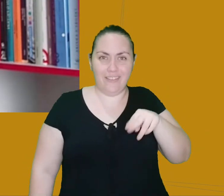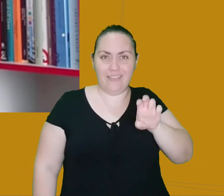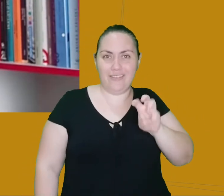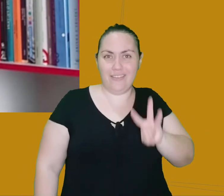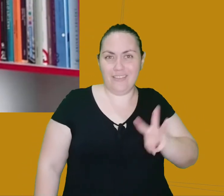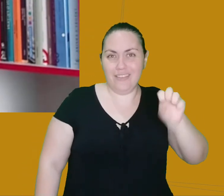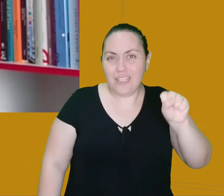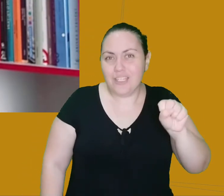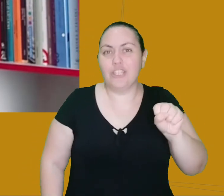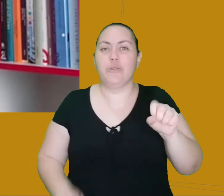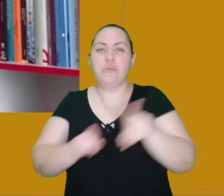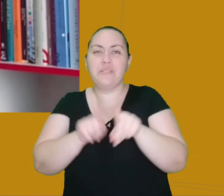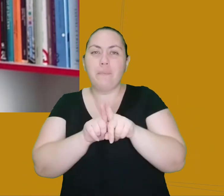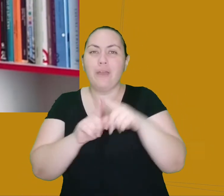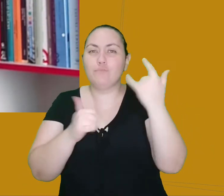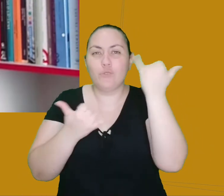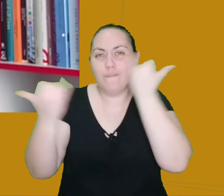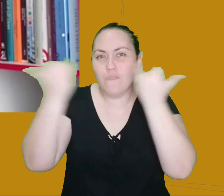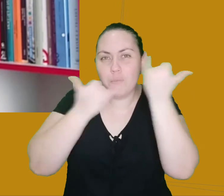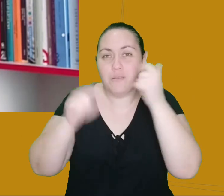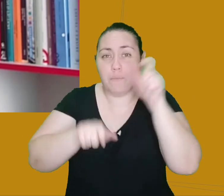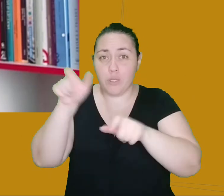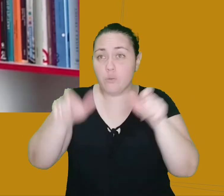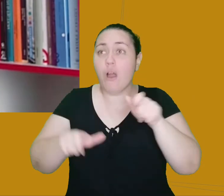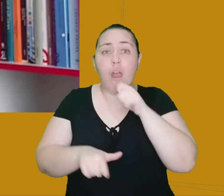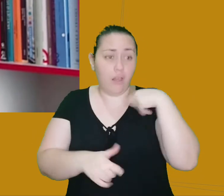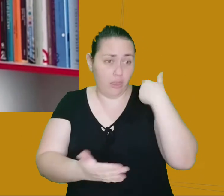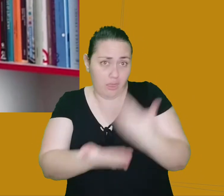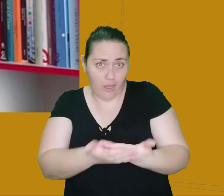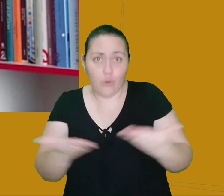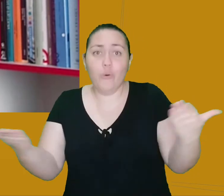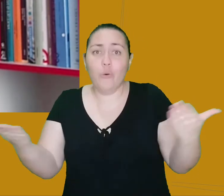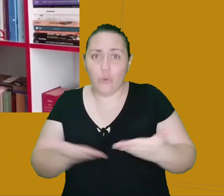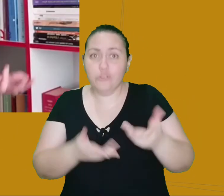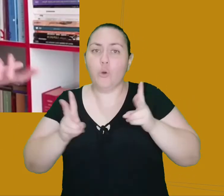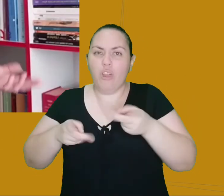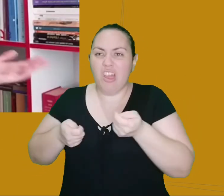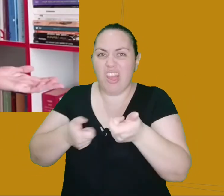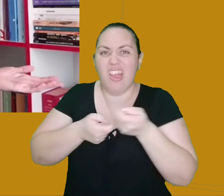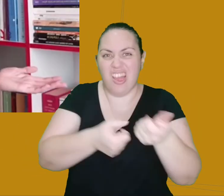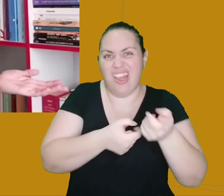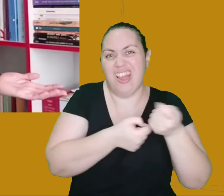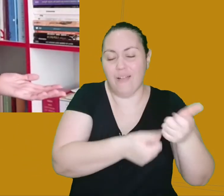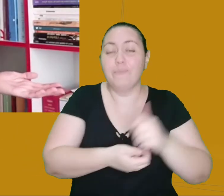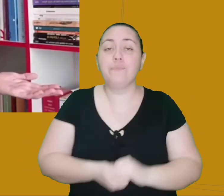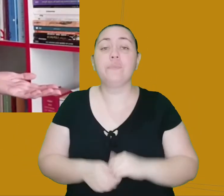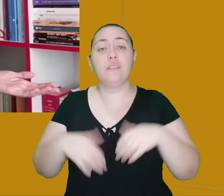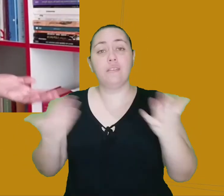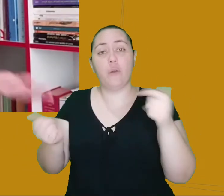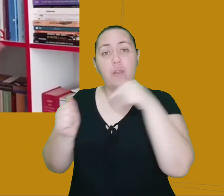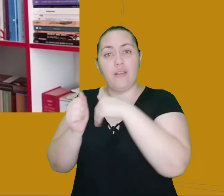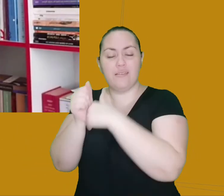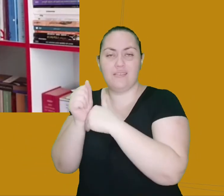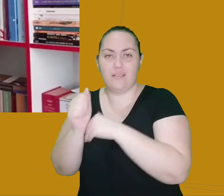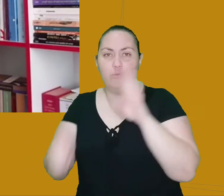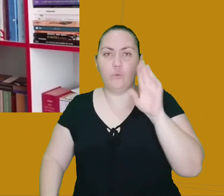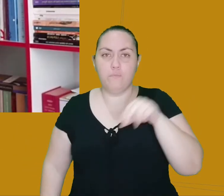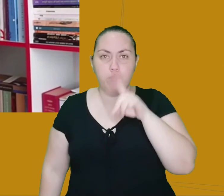tá bem presente nas nossas vidas. Então o segredo do Bonzo serve de espelho tanto pra